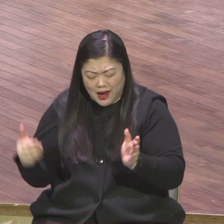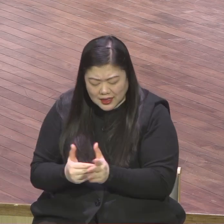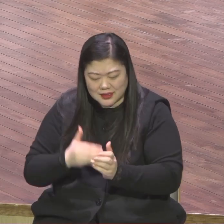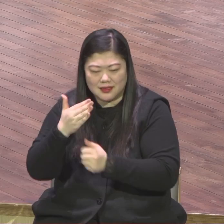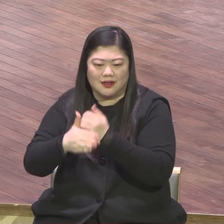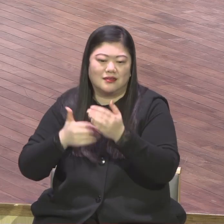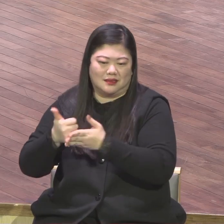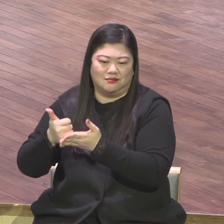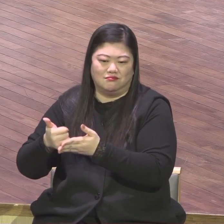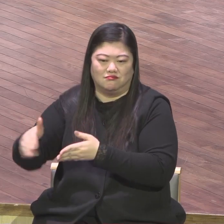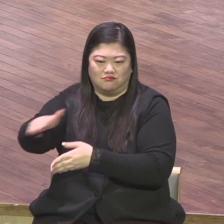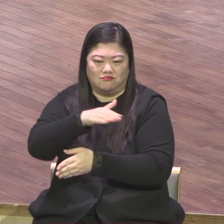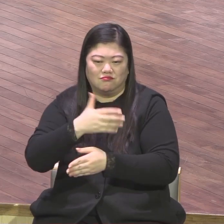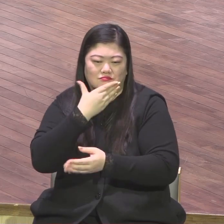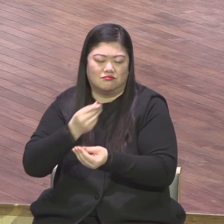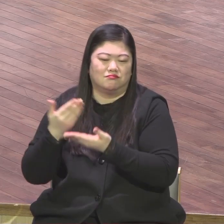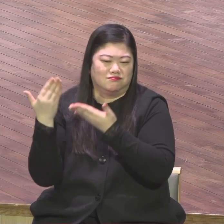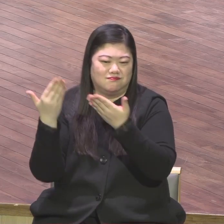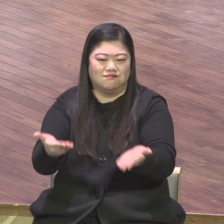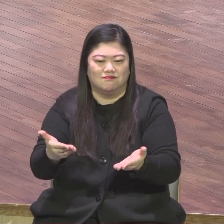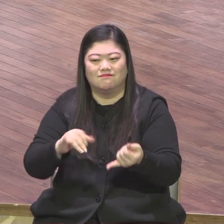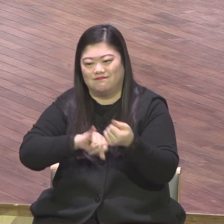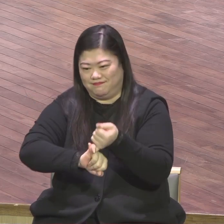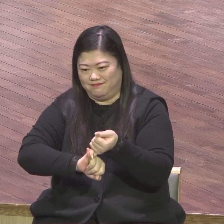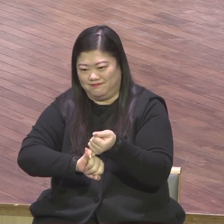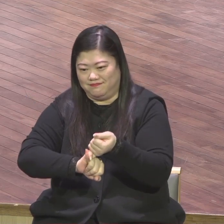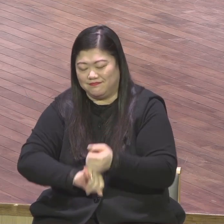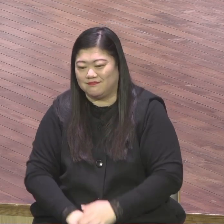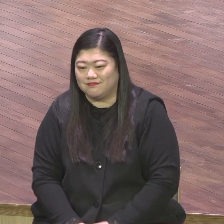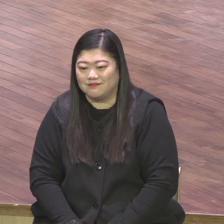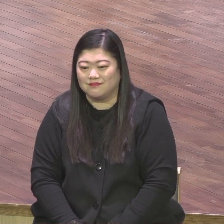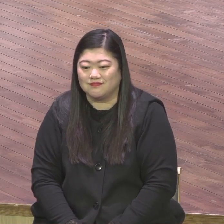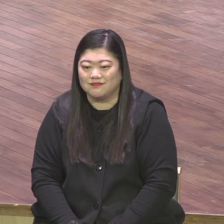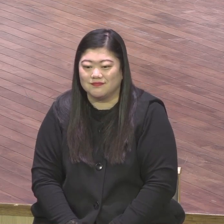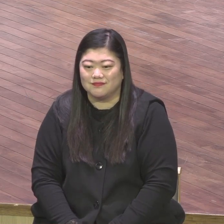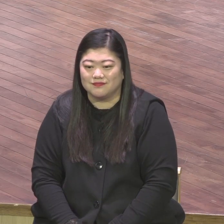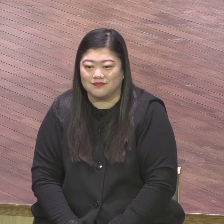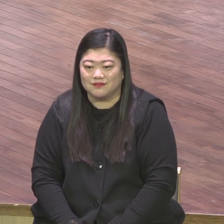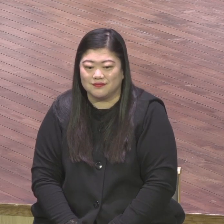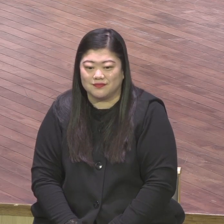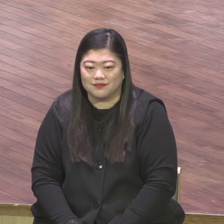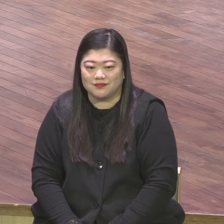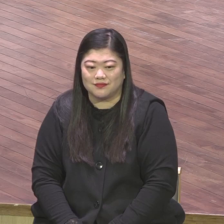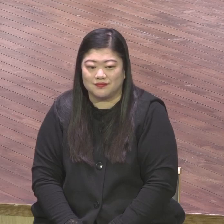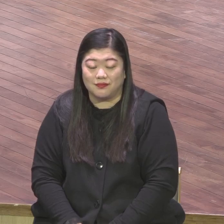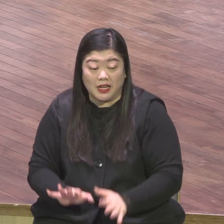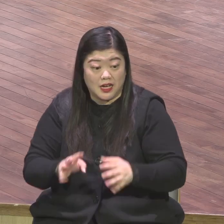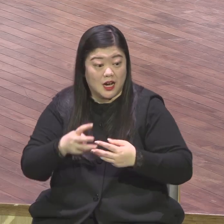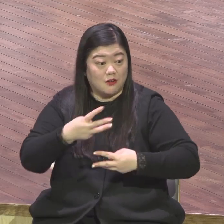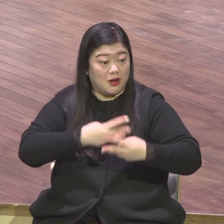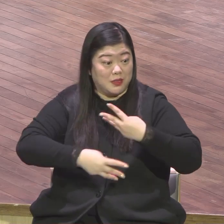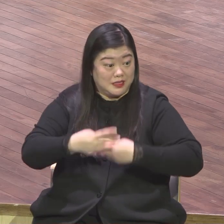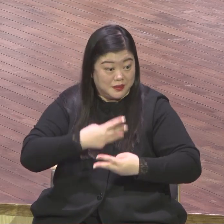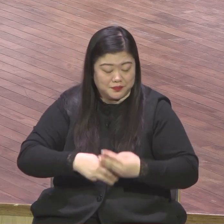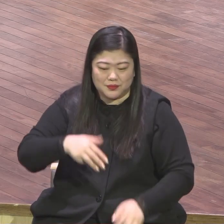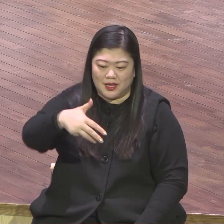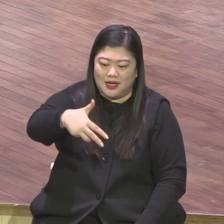한 사람 각자 각자 다 준비시켜 주실 것입니다 우리 랩런트들은요 차세대 중직자 목회자